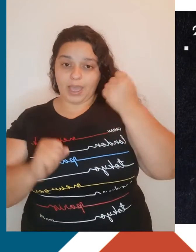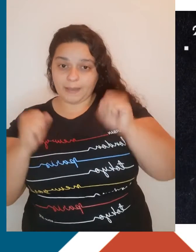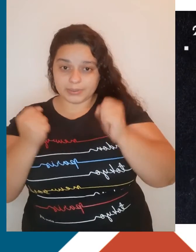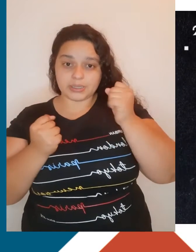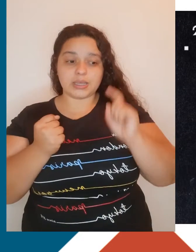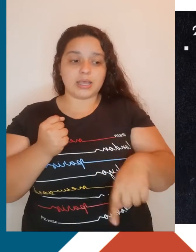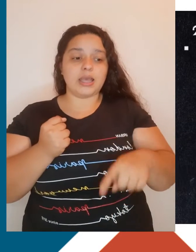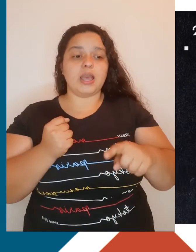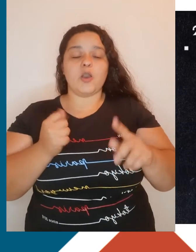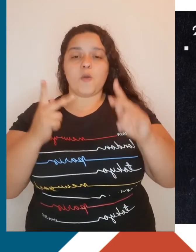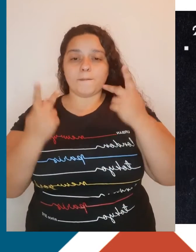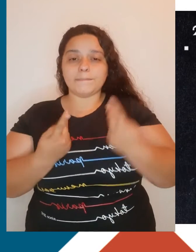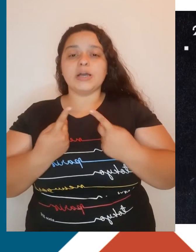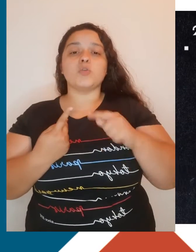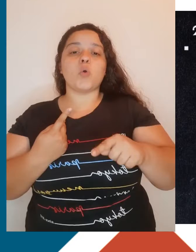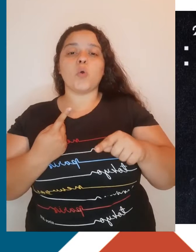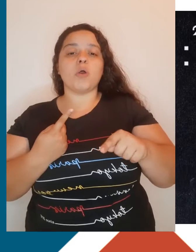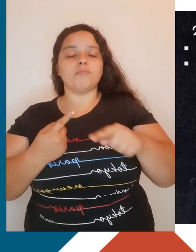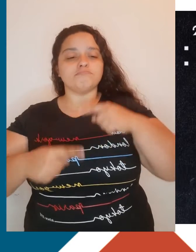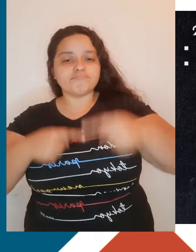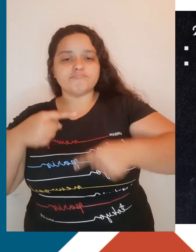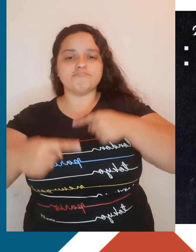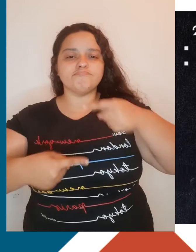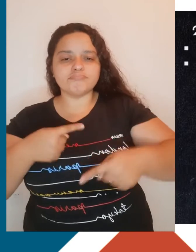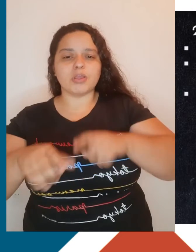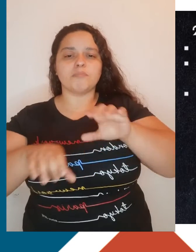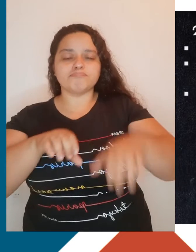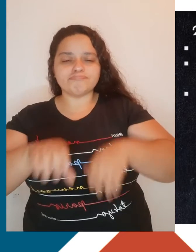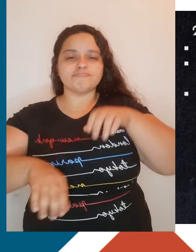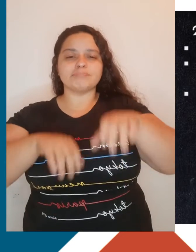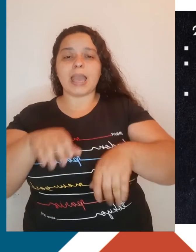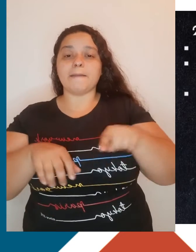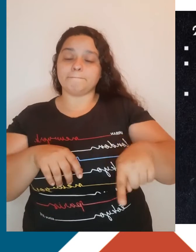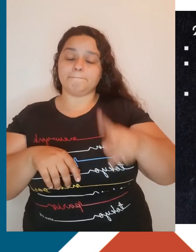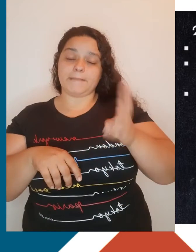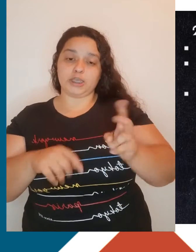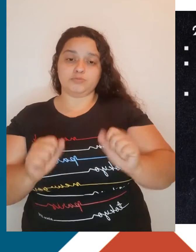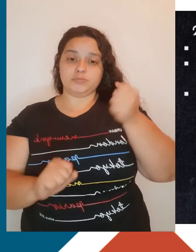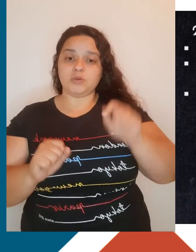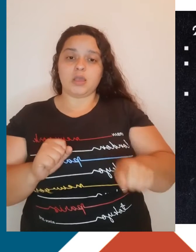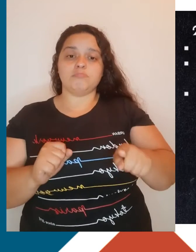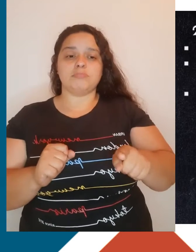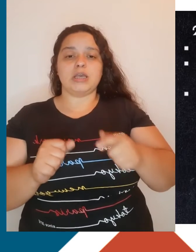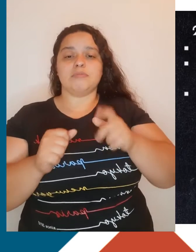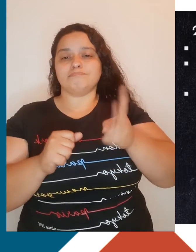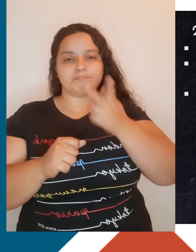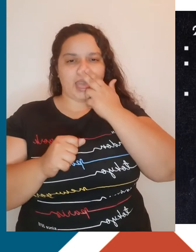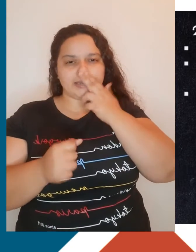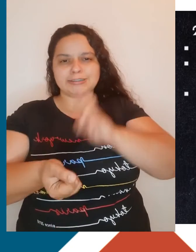seguia o ritmo das máquinas e não mais o ritmo da força humana, da colheita, das tarefas domésticas, do sol ou